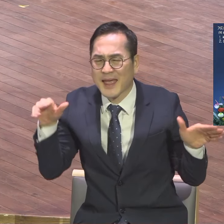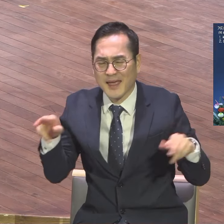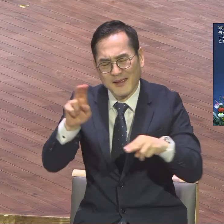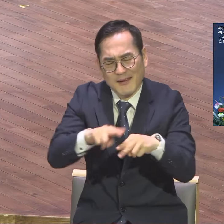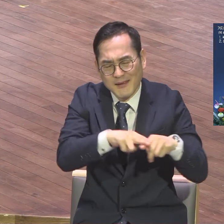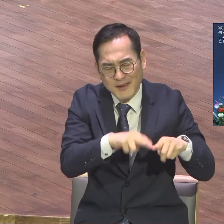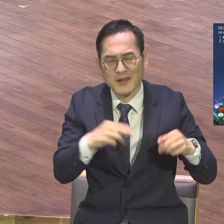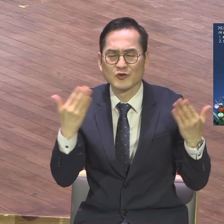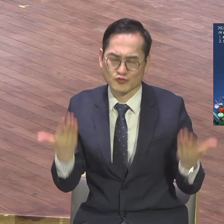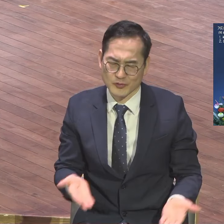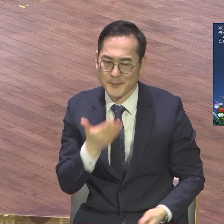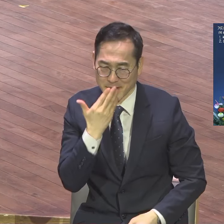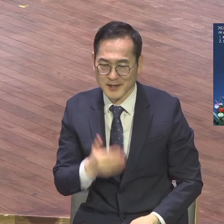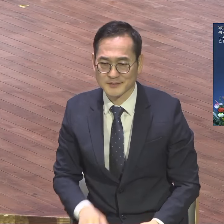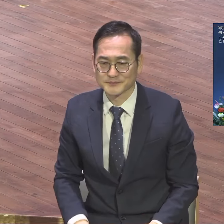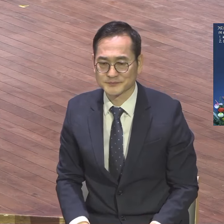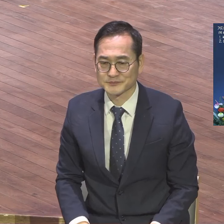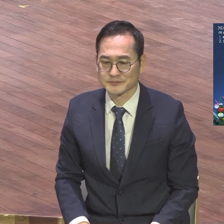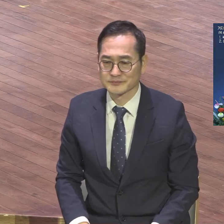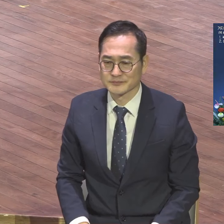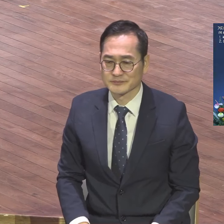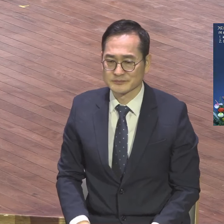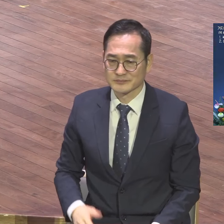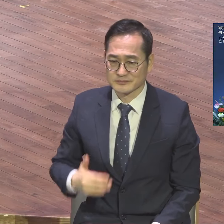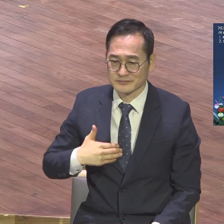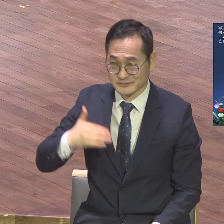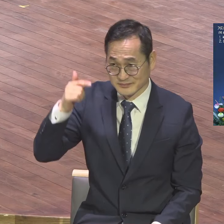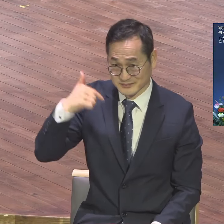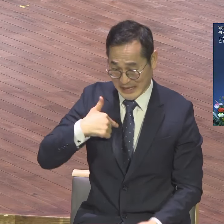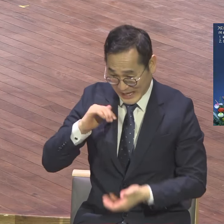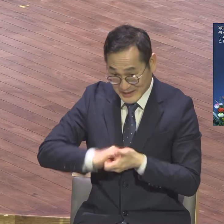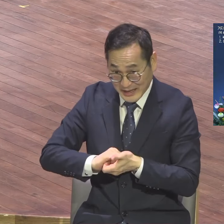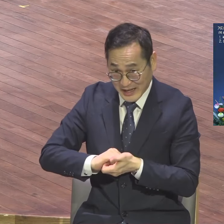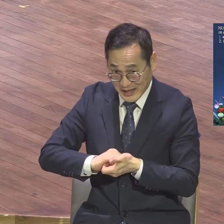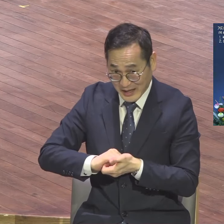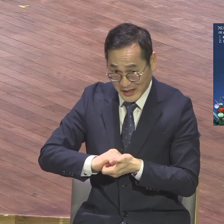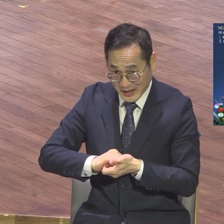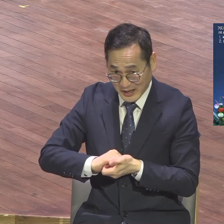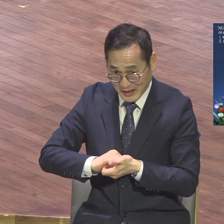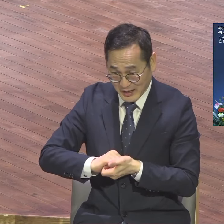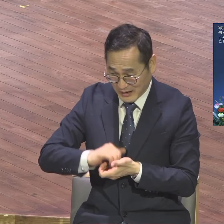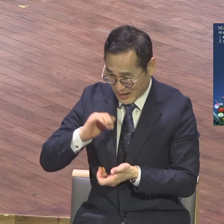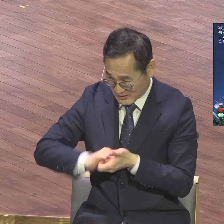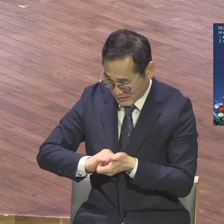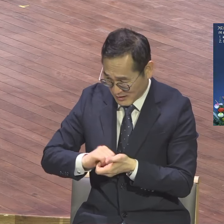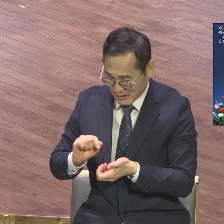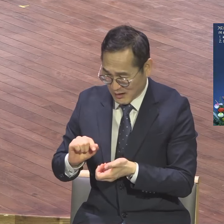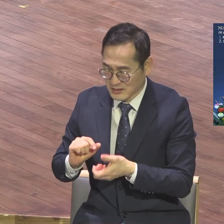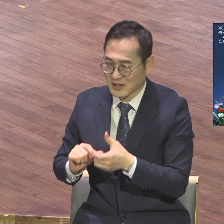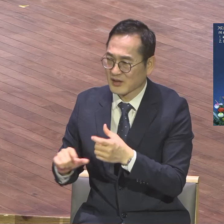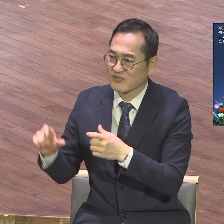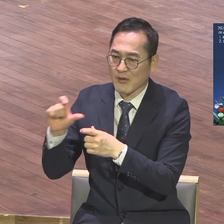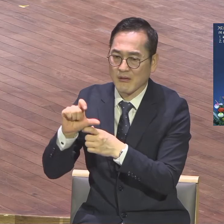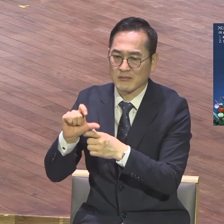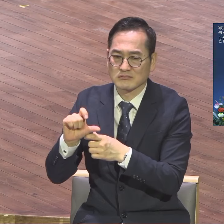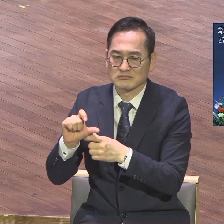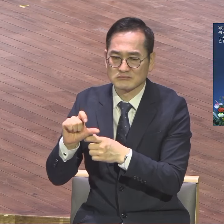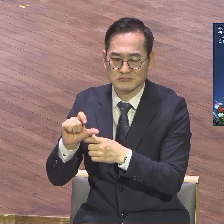자신을 넘어야 돼요. 이게 성령의 역사입니다. 내가 뭘 합니까 내가 뭘 안다고 우리가 뭘 하겠어요 내가